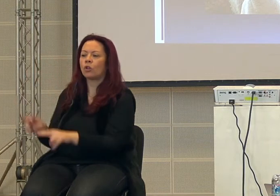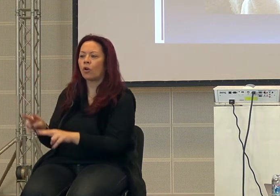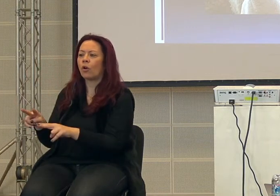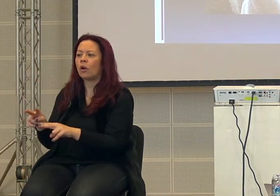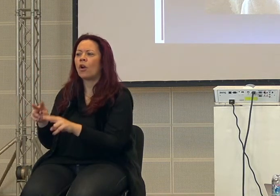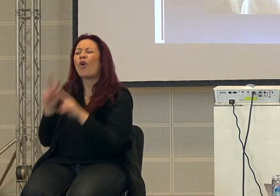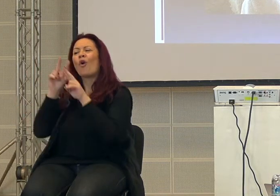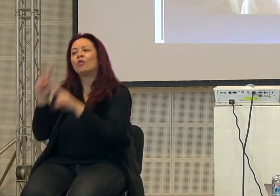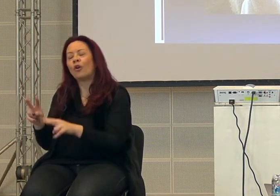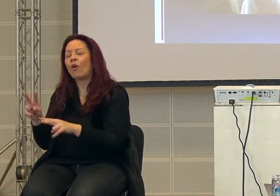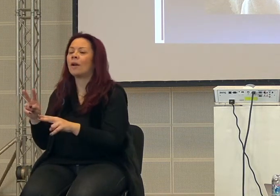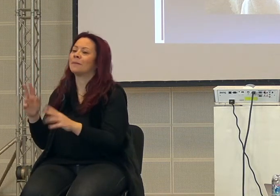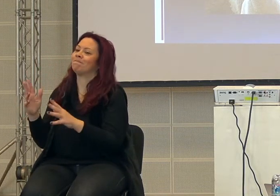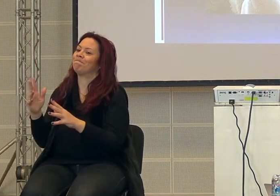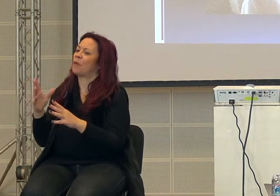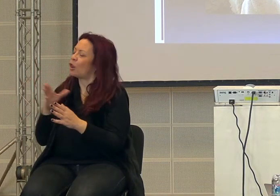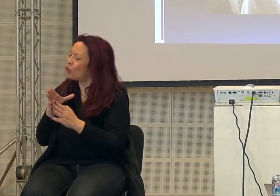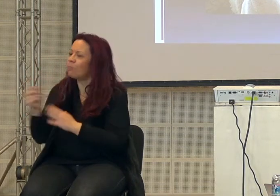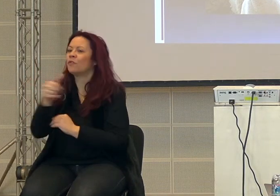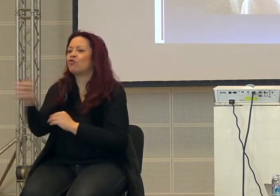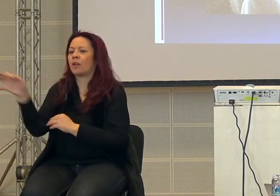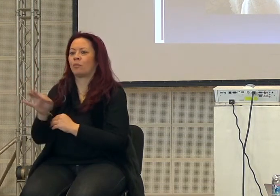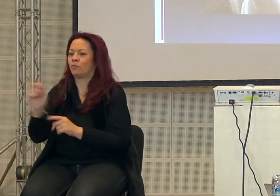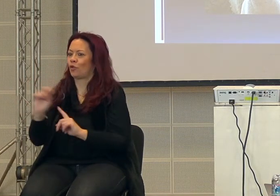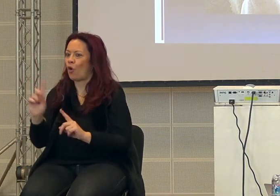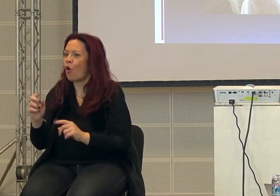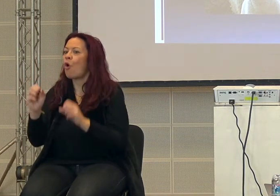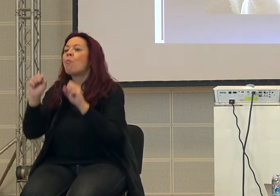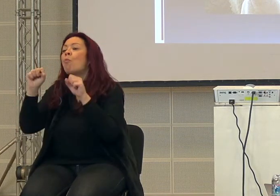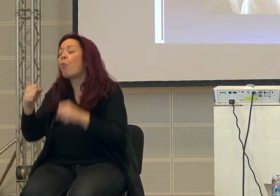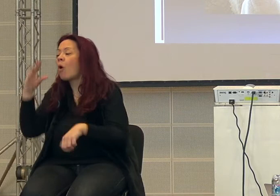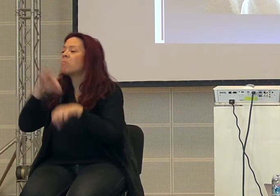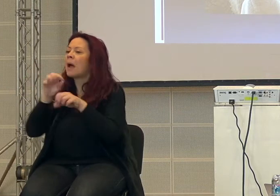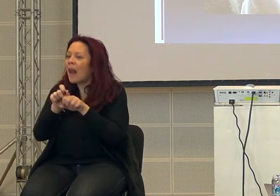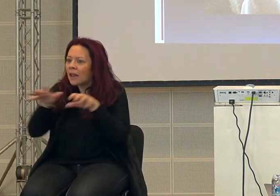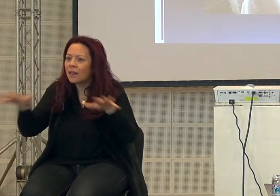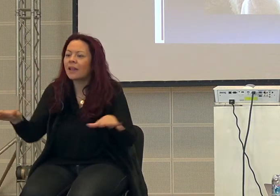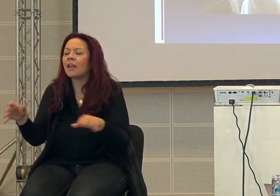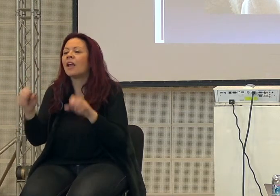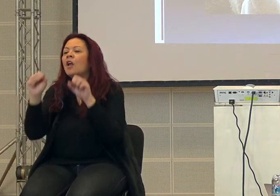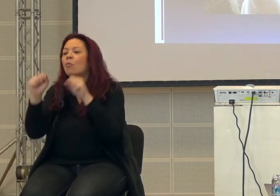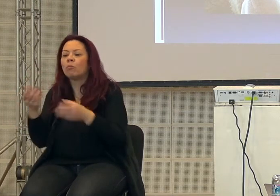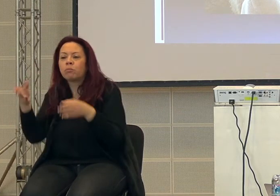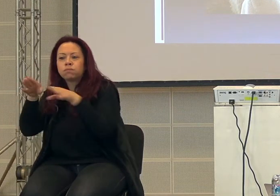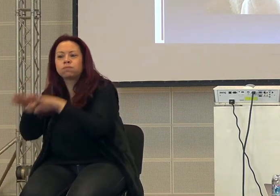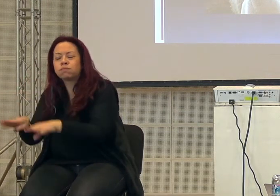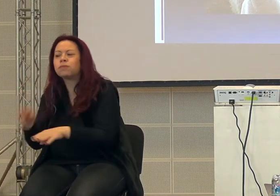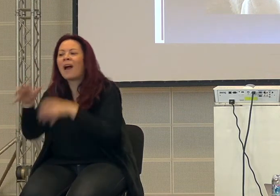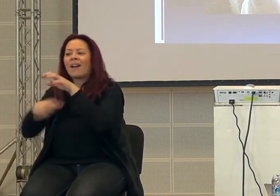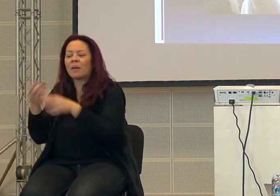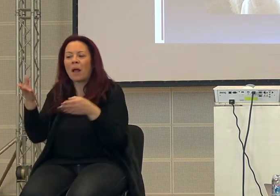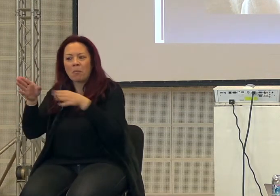controlla ma fino a un certo punto, perché può esserci un'epidemia, può esserci quelle che si chiamano le zoonosi, cioè le malattie degli animali,